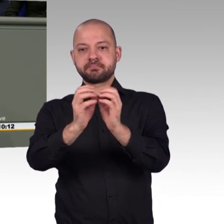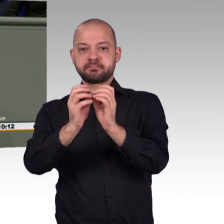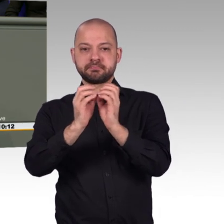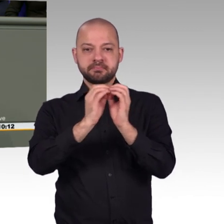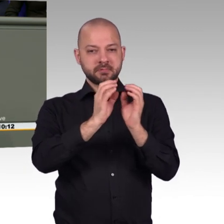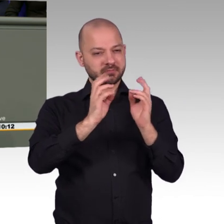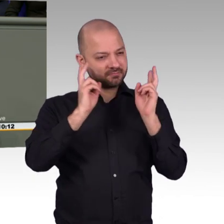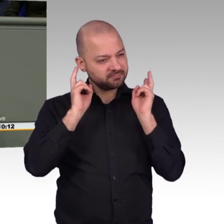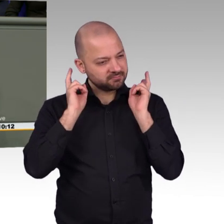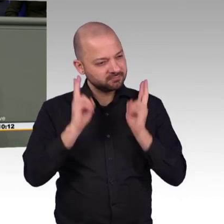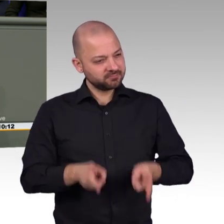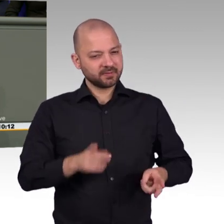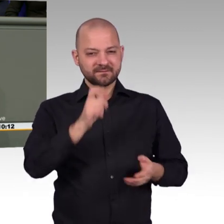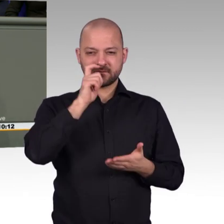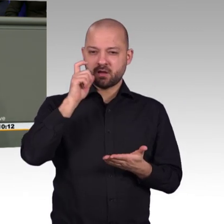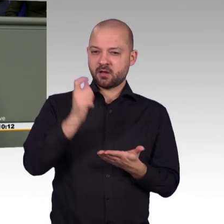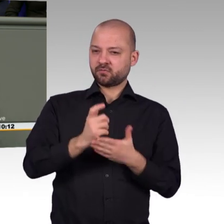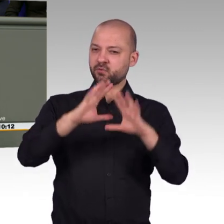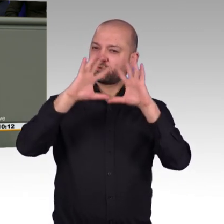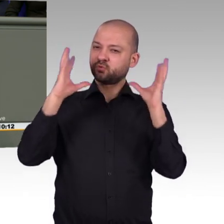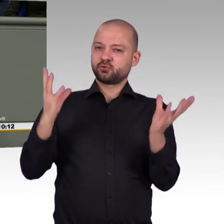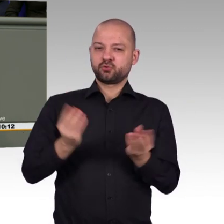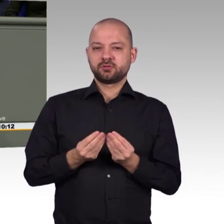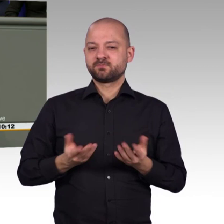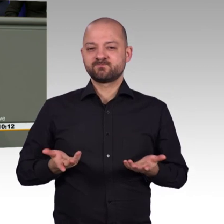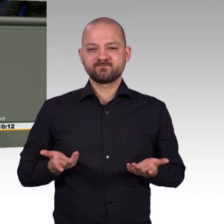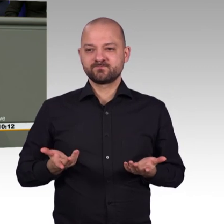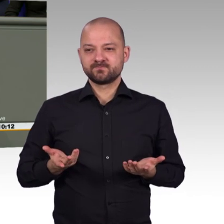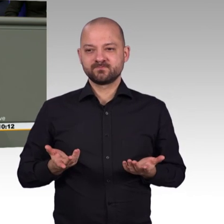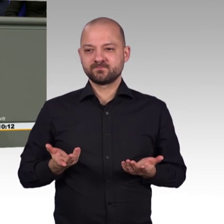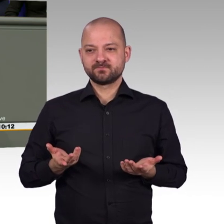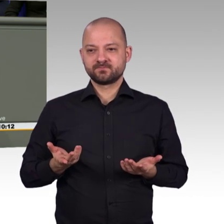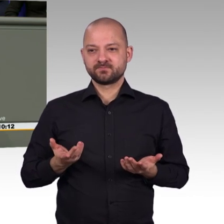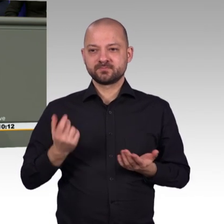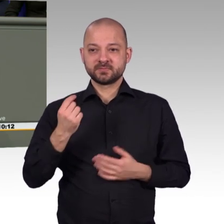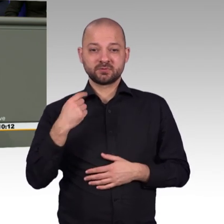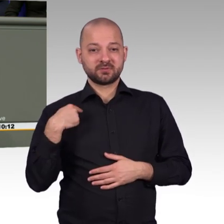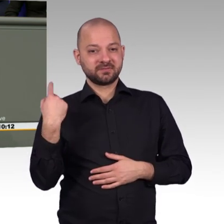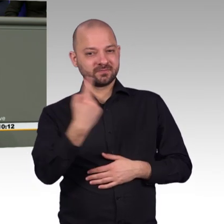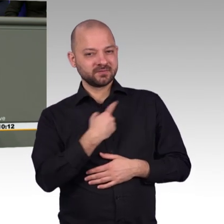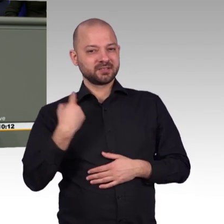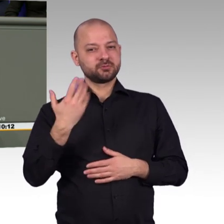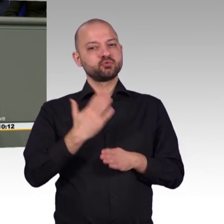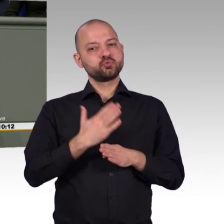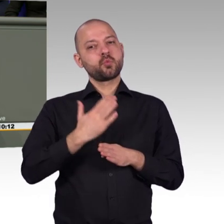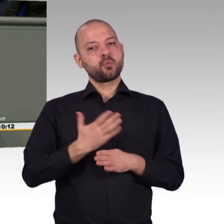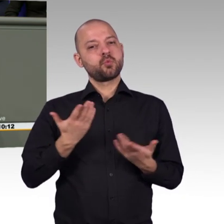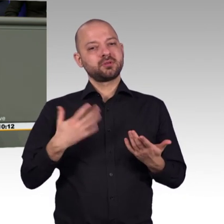einem echten Aufbruch. Und das ist lobenswert. Alle kritischen Bereiche sind adressiert worden. Und die Benennung der Themenfelder erscheint bei